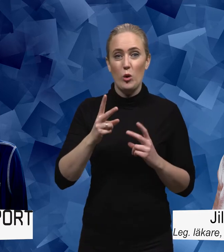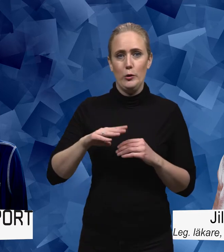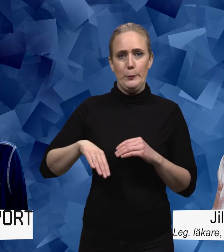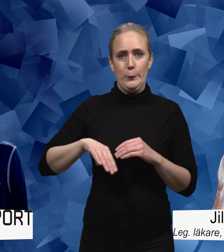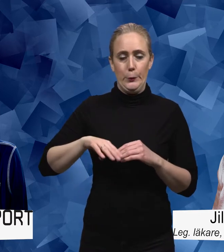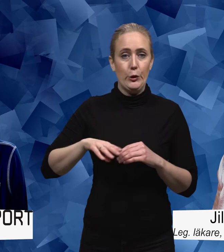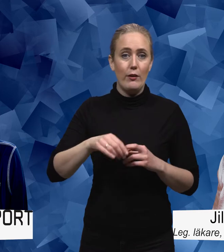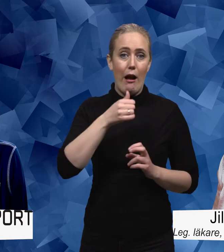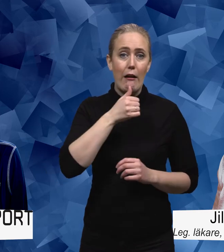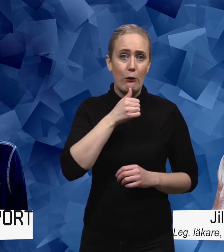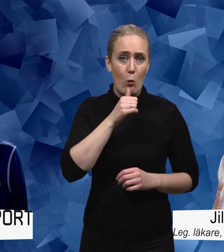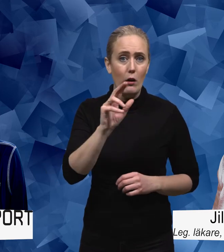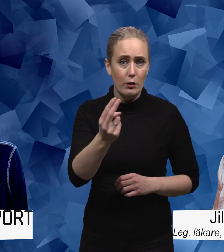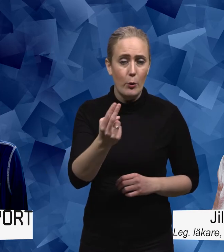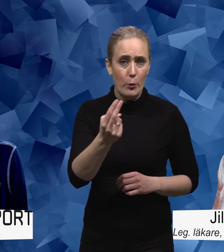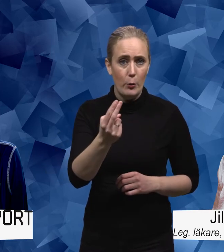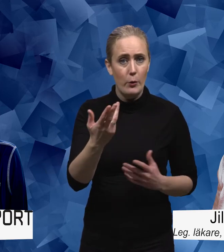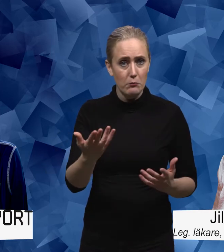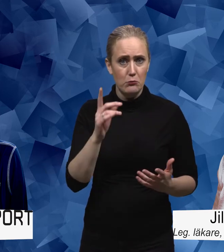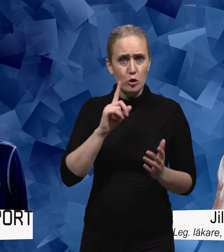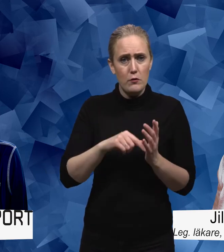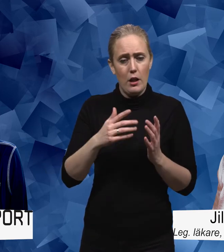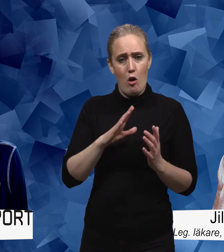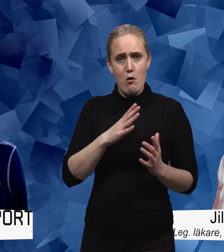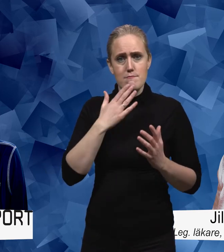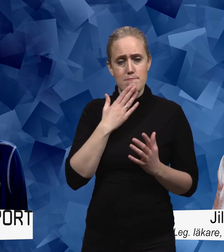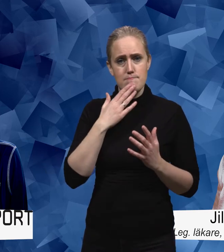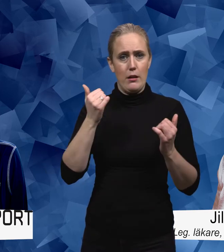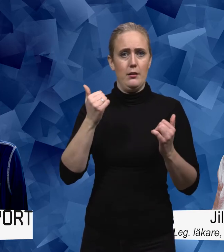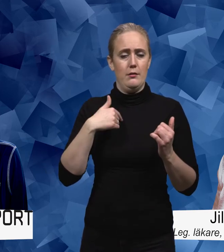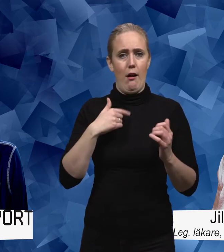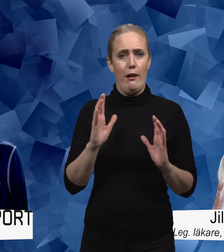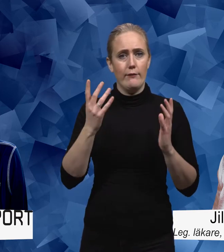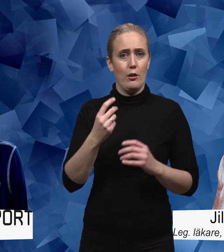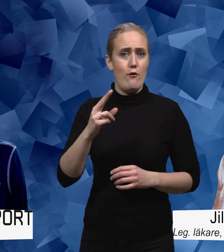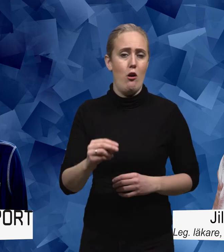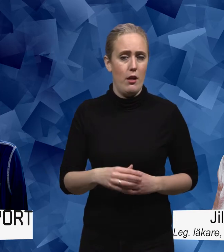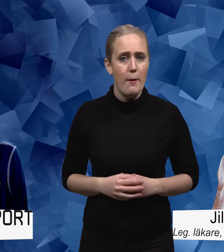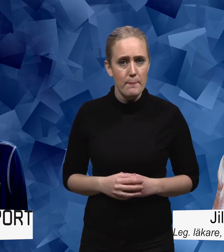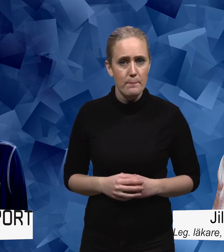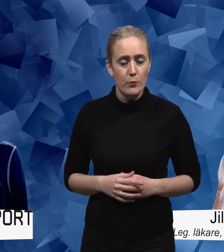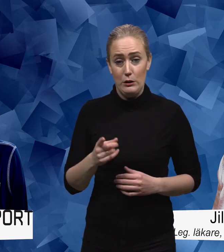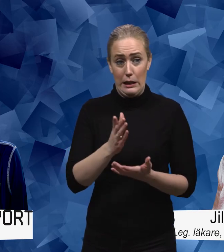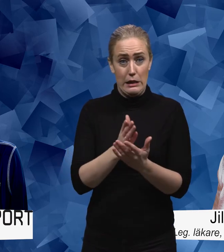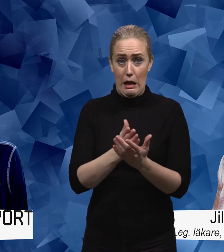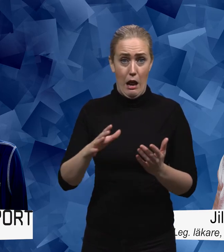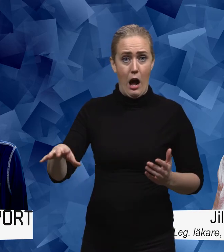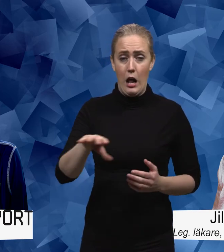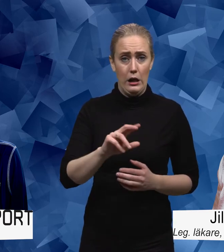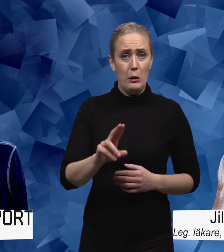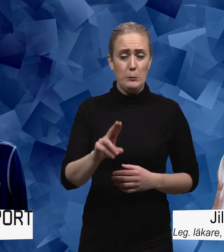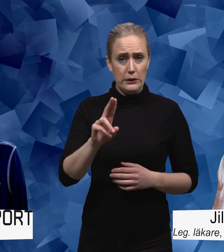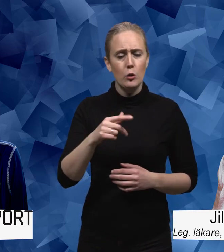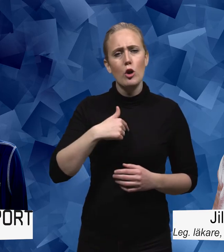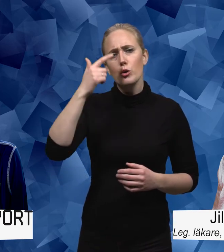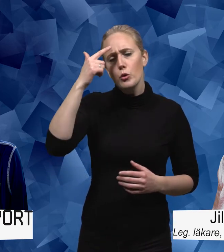alkohol i dessa tider också för att kunna ha så goda vanor som möjligt. Så det gäller ju alla egentligen och